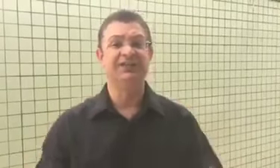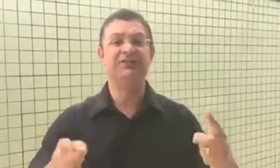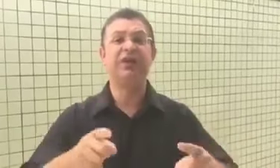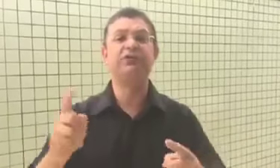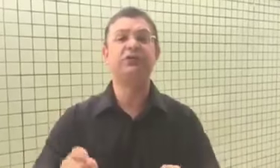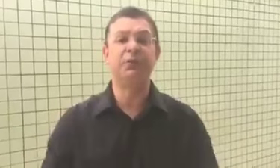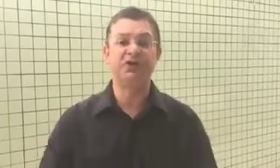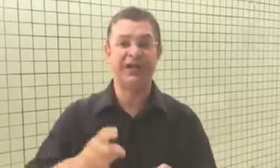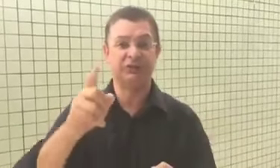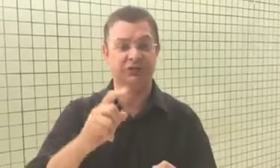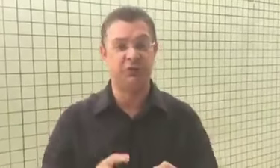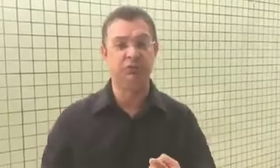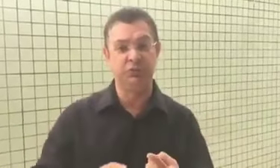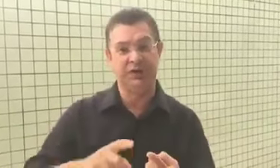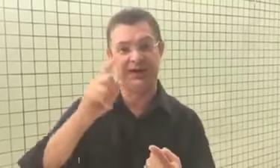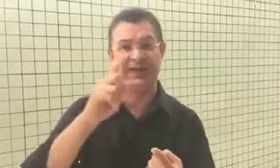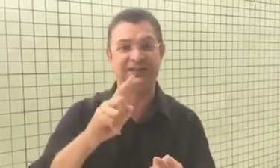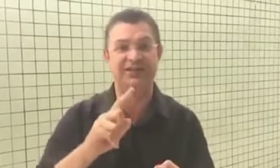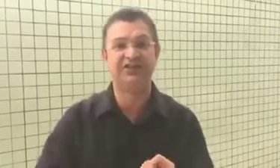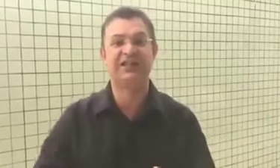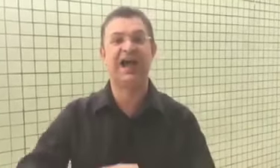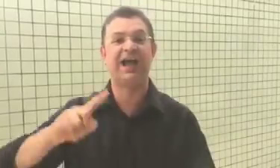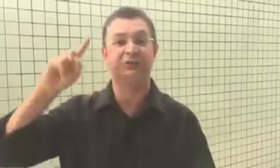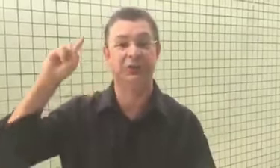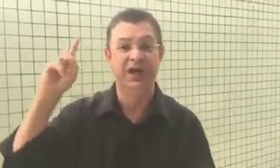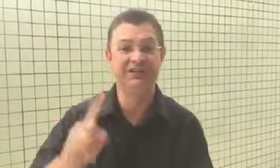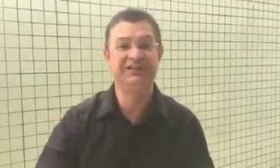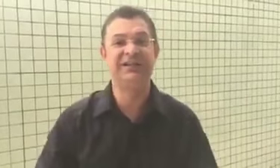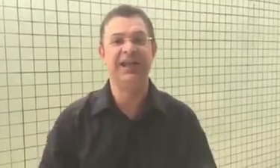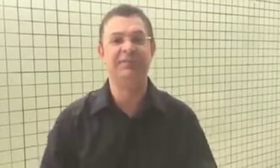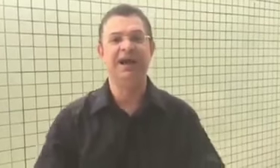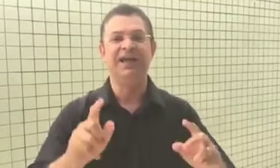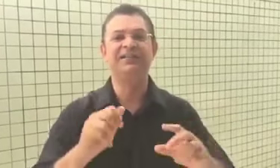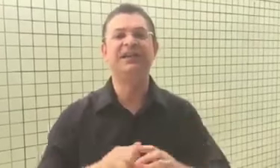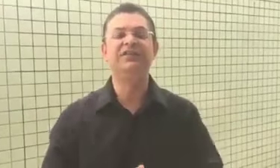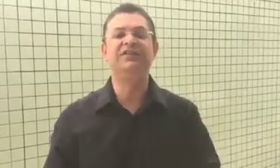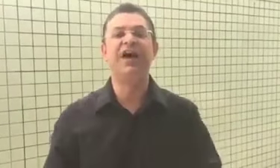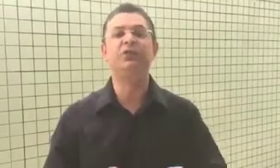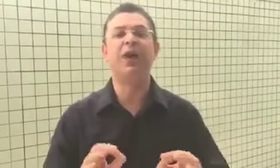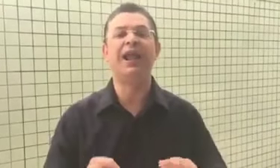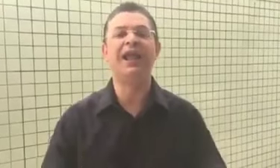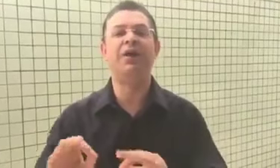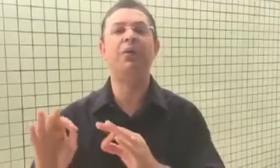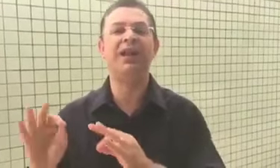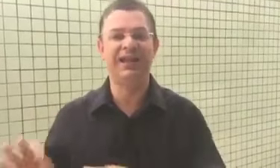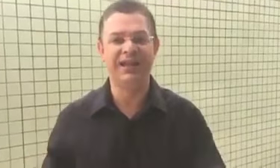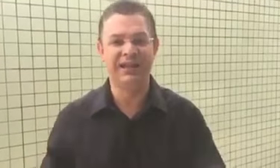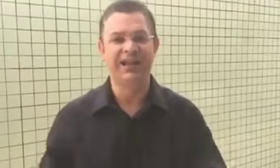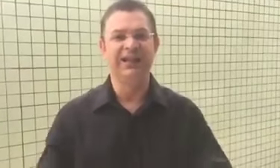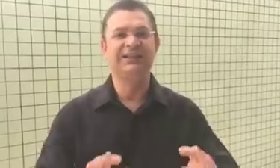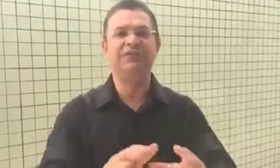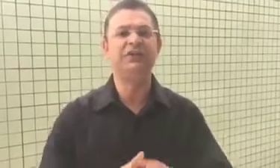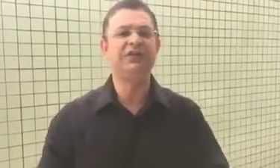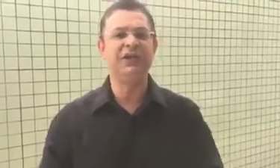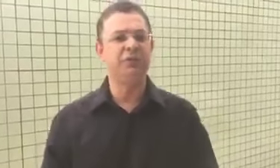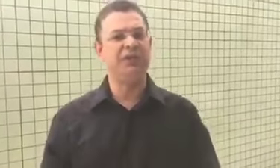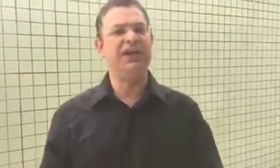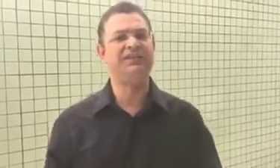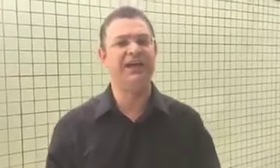tiveram seus projetos de cultura, quer seja de teatro, de cinema, incentivado com a lei Arruanet. Talvez você não conheça